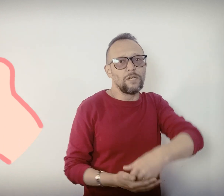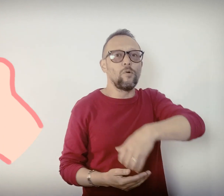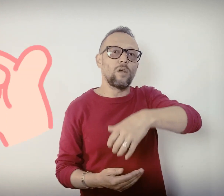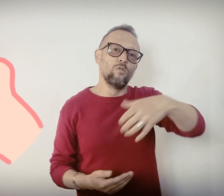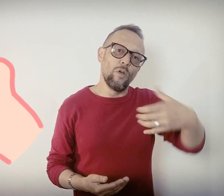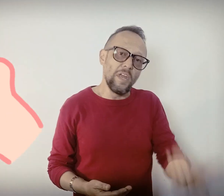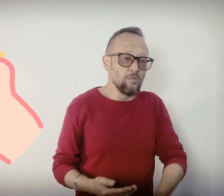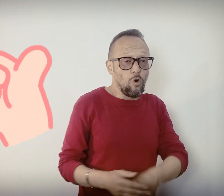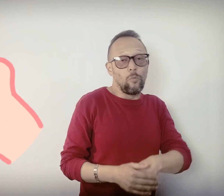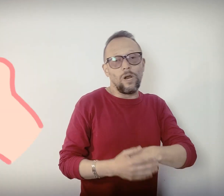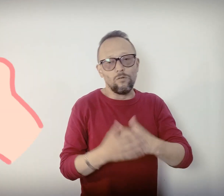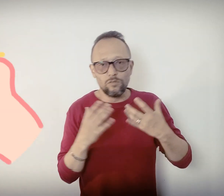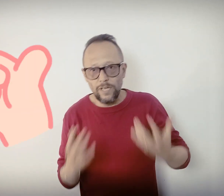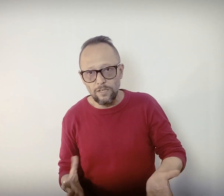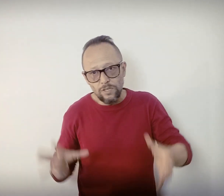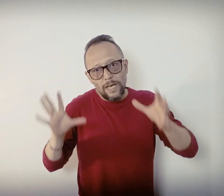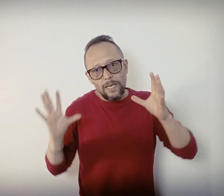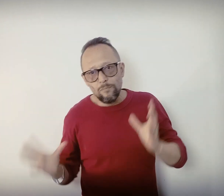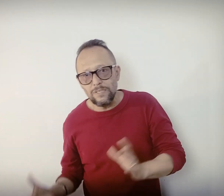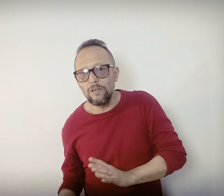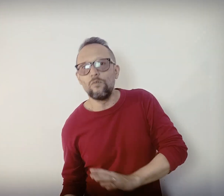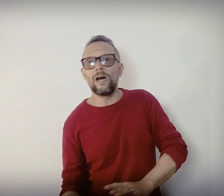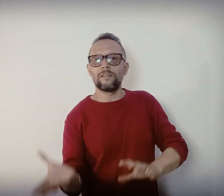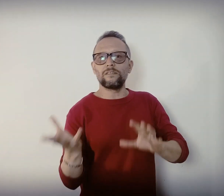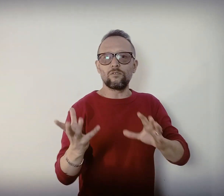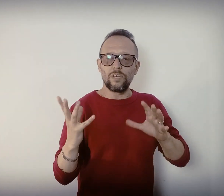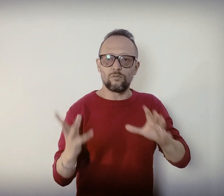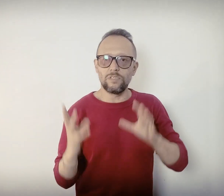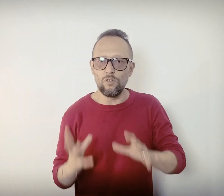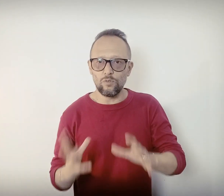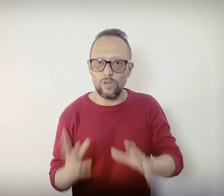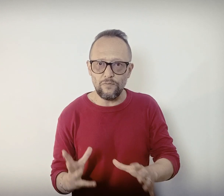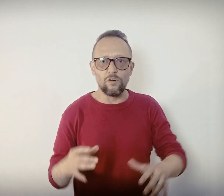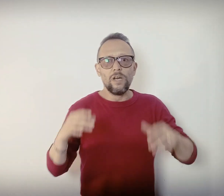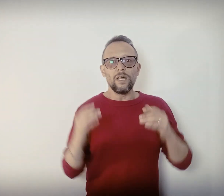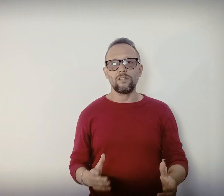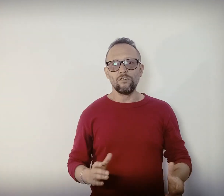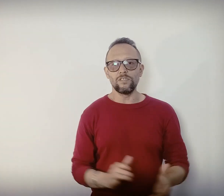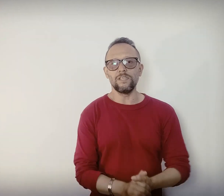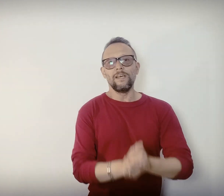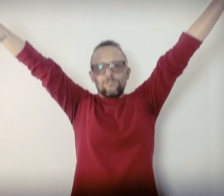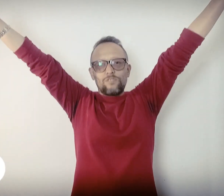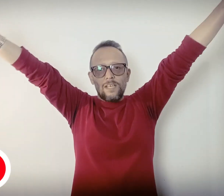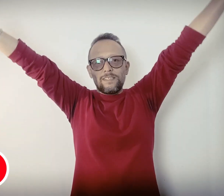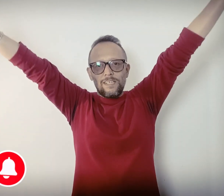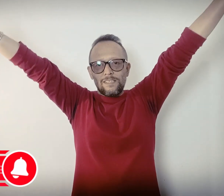por alguno de ellos o por algunos de ellos y empezar a enfocarte a desarrollar tu estilo fotográfico entonces si ustedes ya tienen esas tres